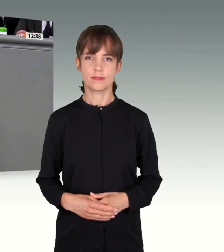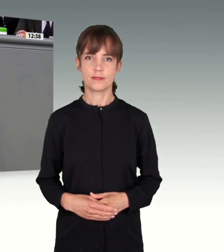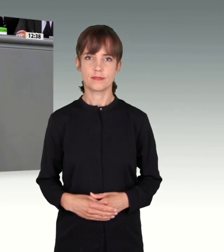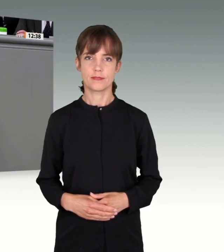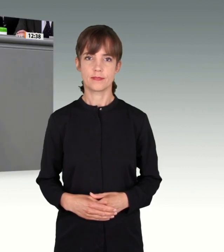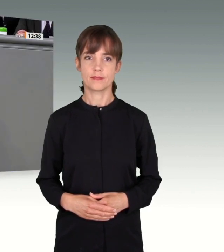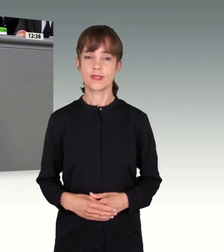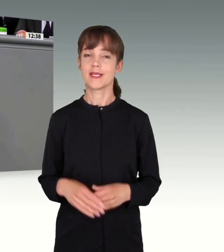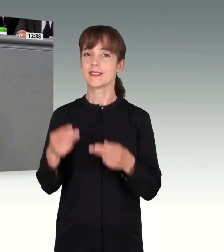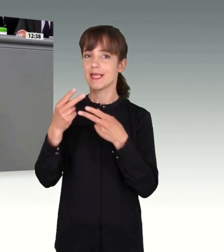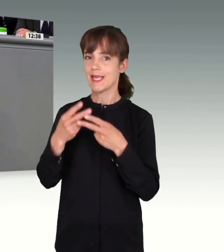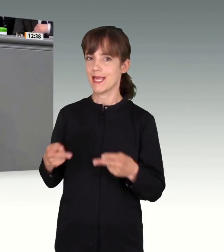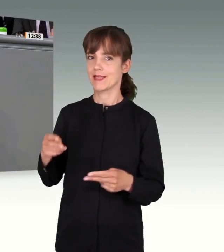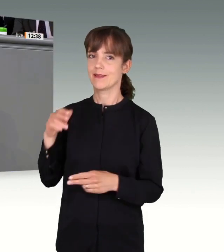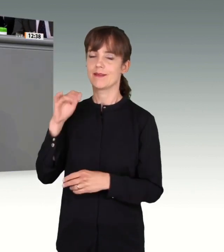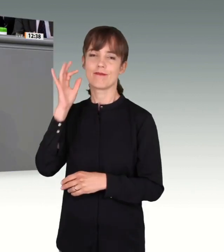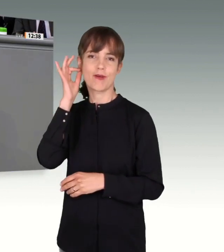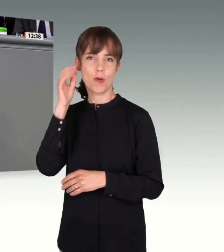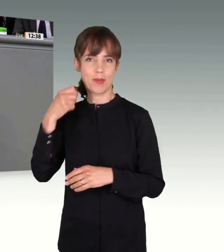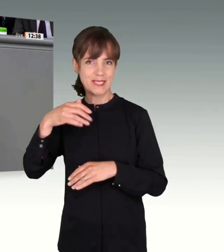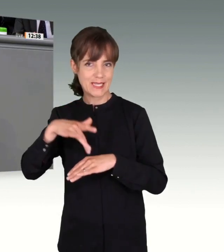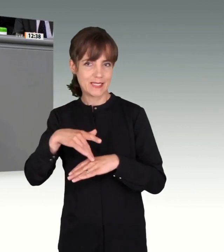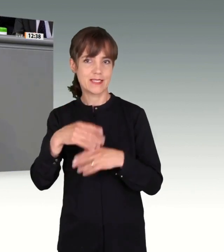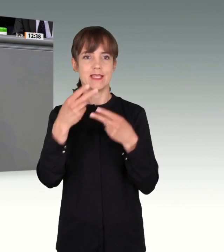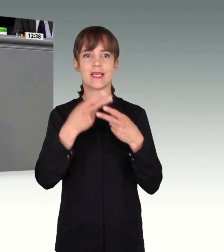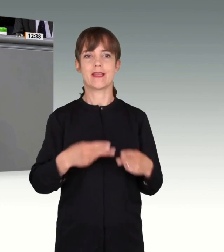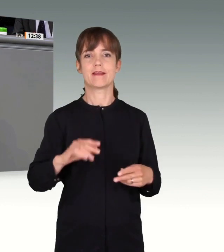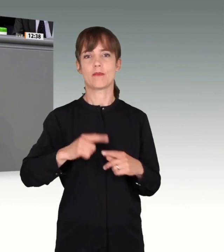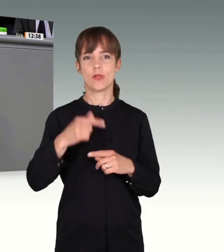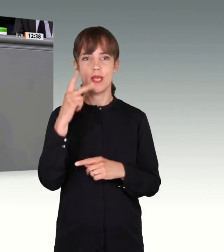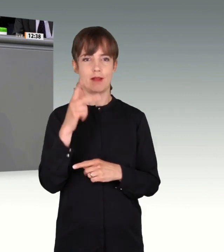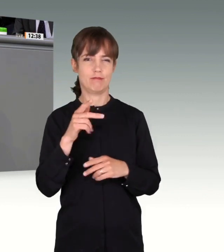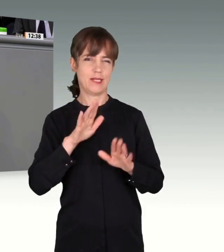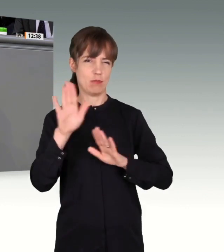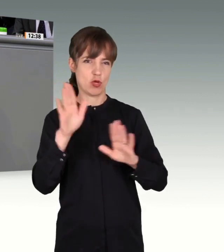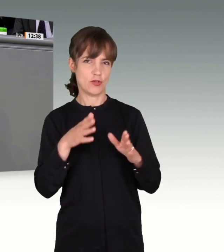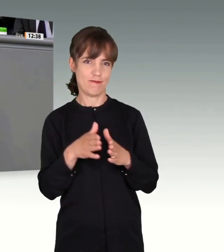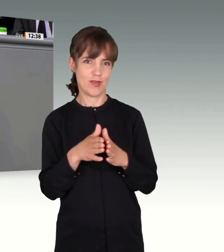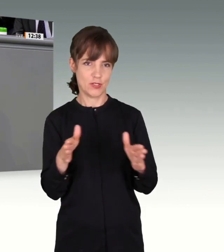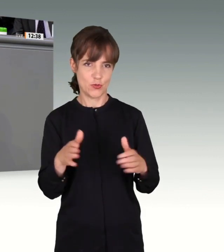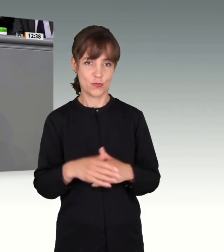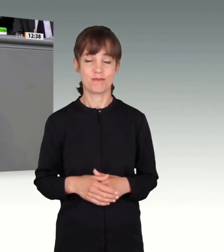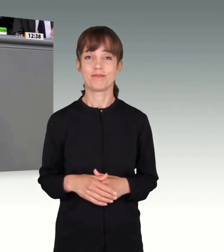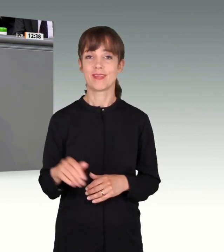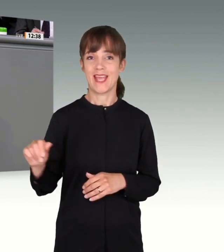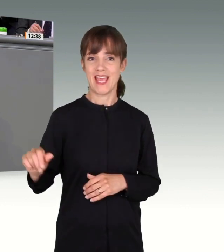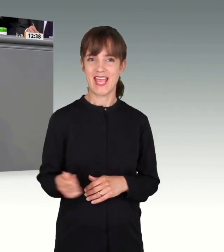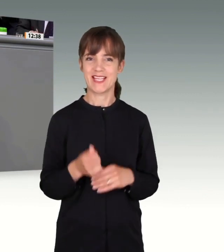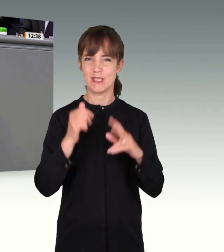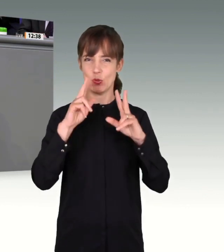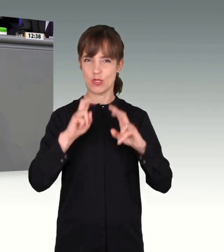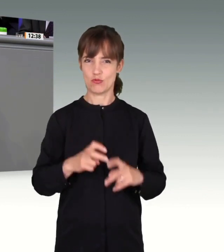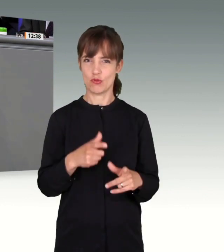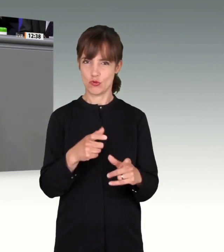Sehr geehrte Frau Präsidentin! Sehr geehrte Damen und Herren der demokratischen Fraktion! Der erste Untersuchungsausschuss dieser